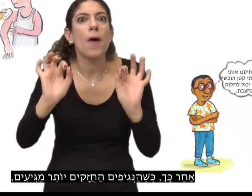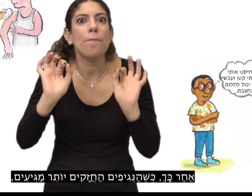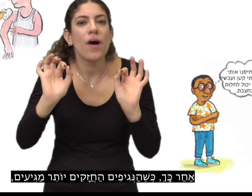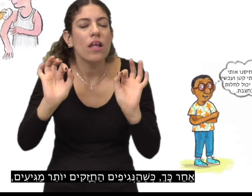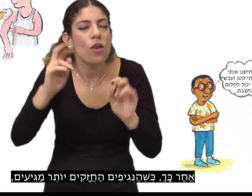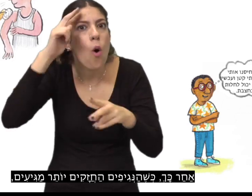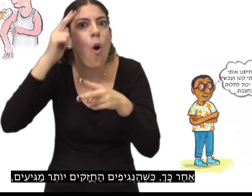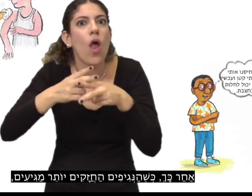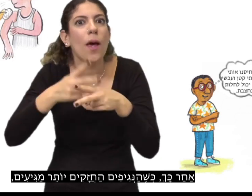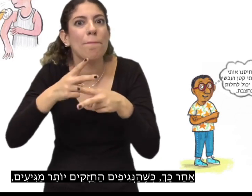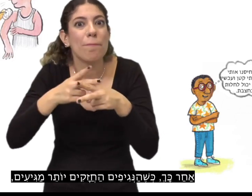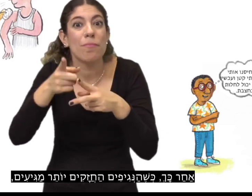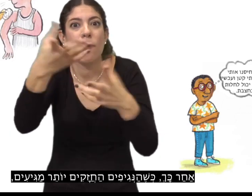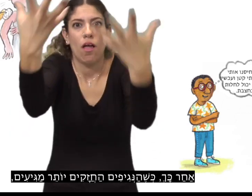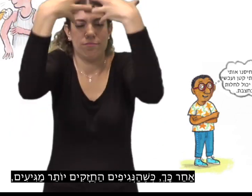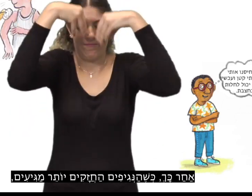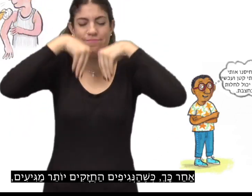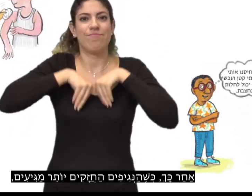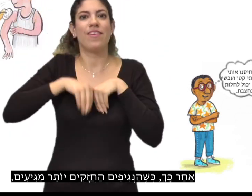אחר כך, כשהנגיפים החזקים יותר מגיעים,